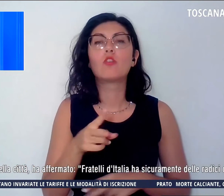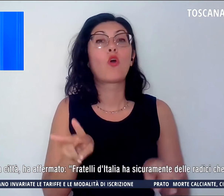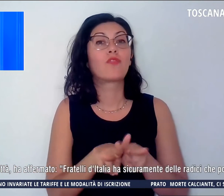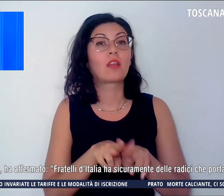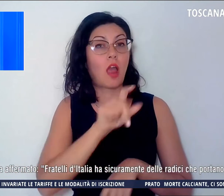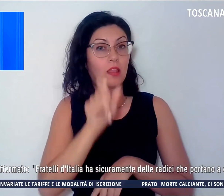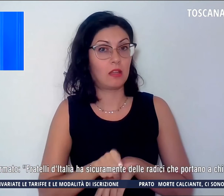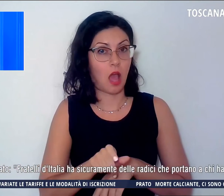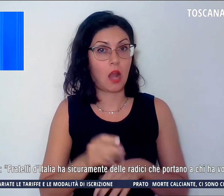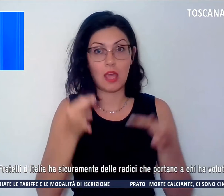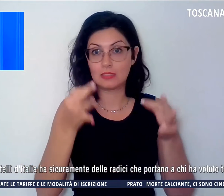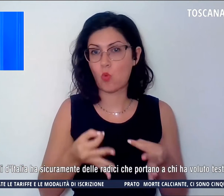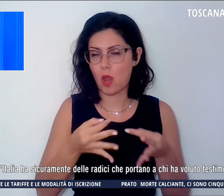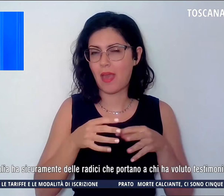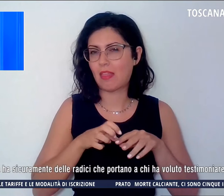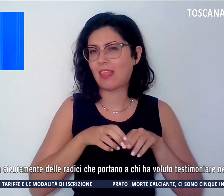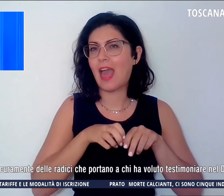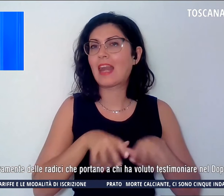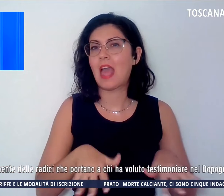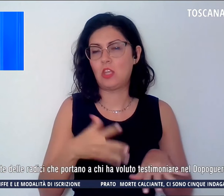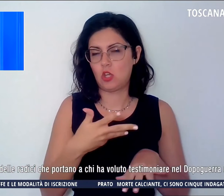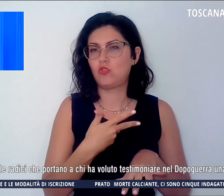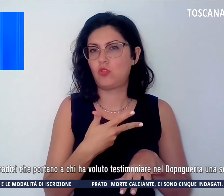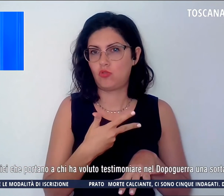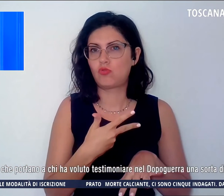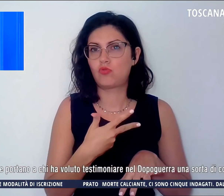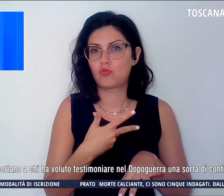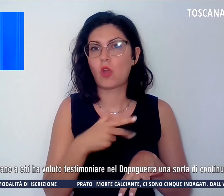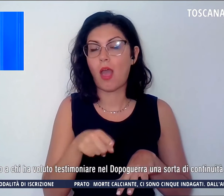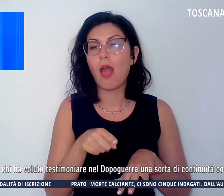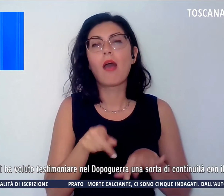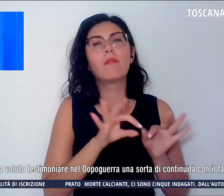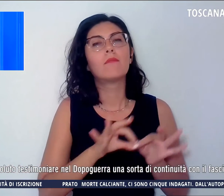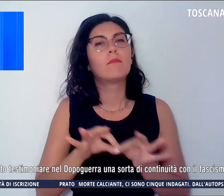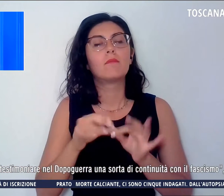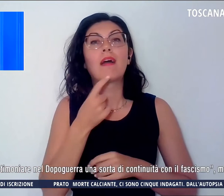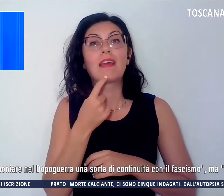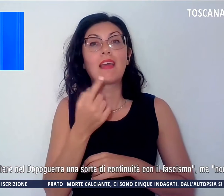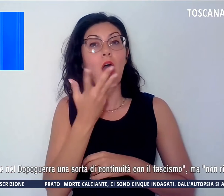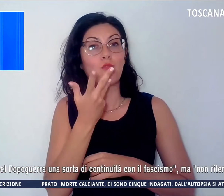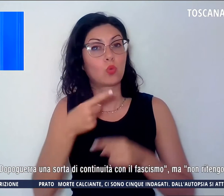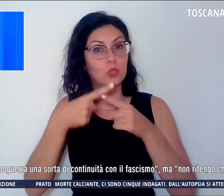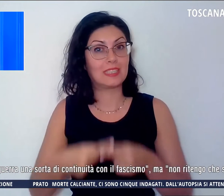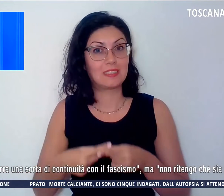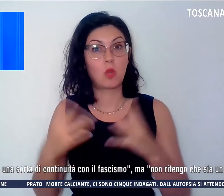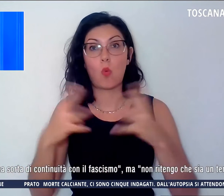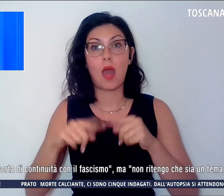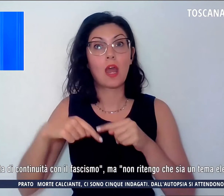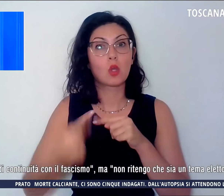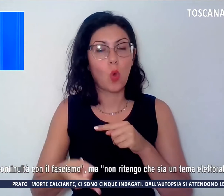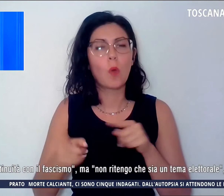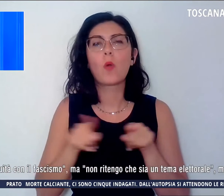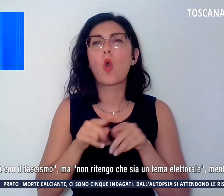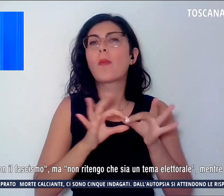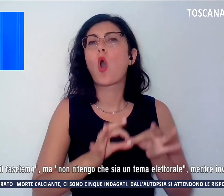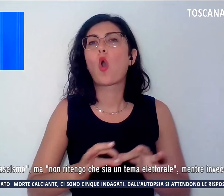sicuramente delle radici che portano a chi ha voluto testimoniare nel dopoguerra una sorta di continuità con il